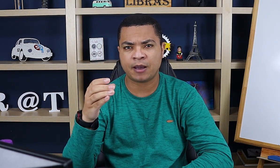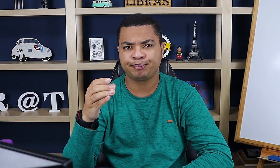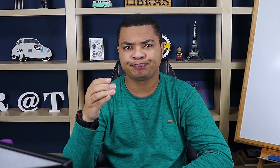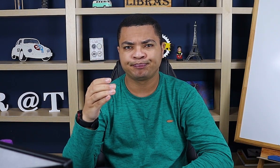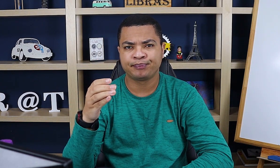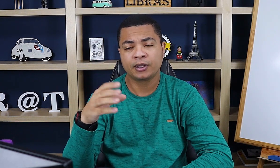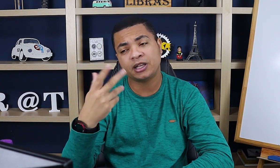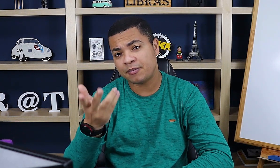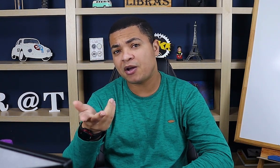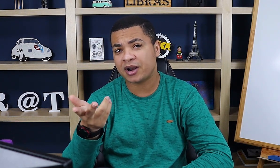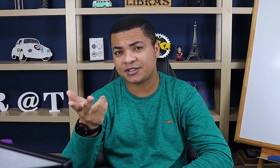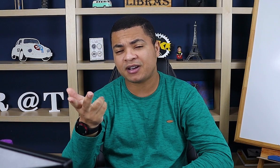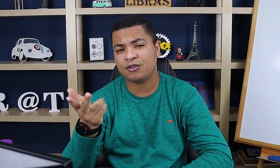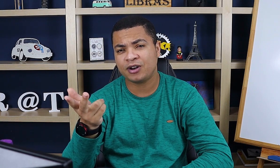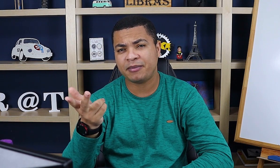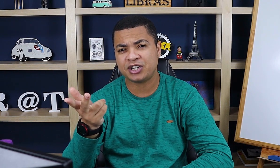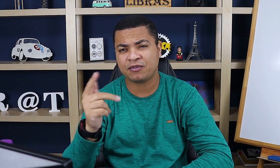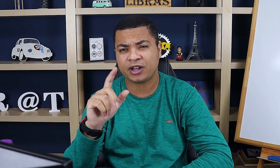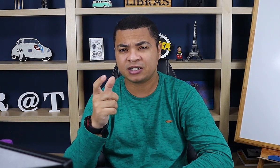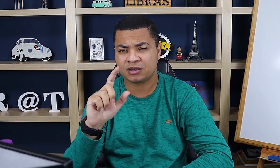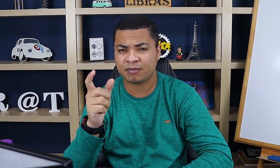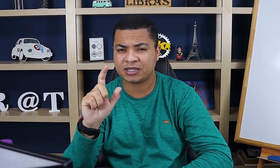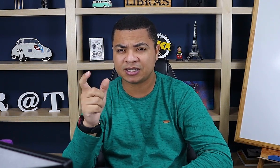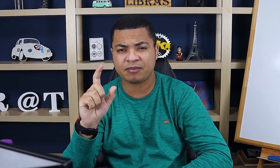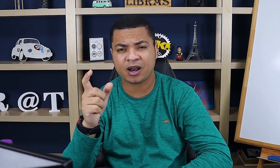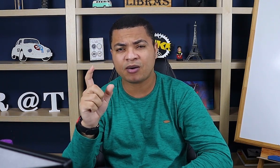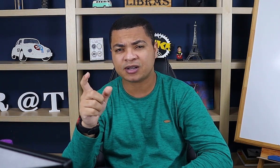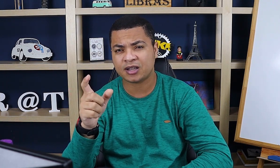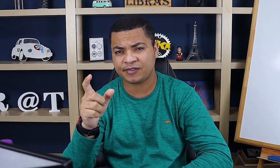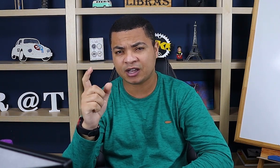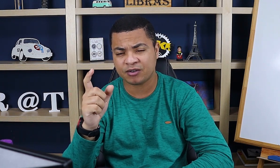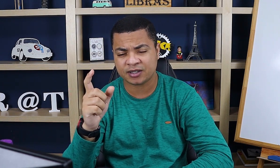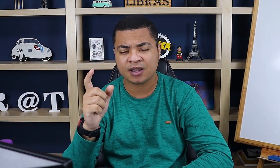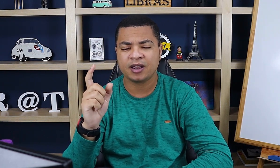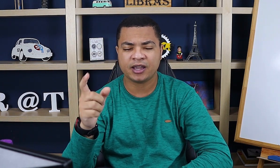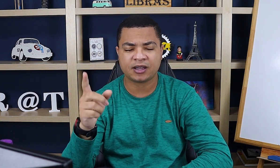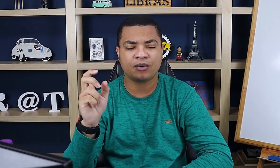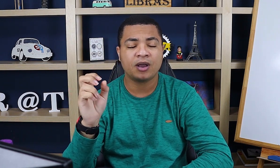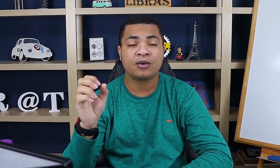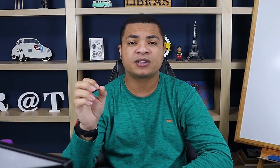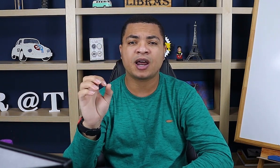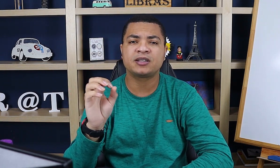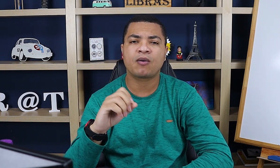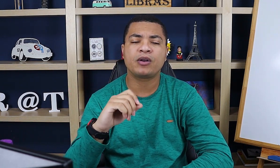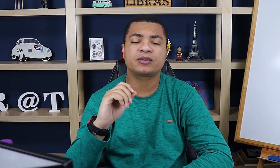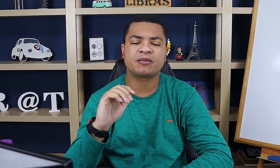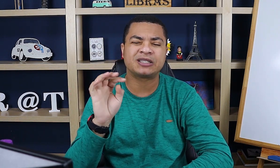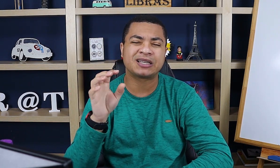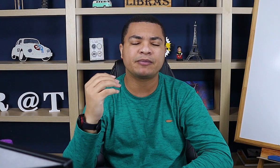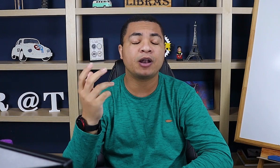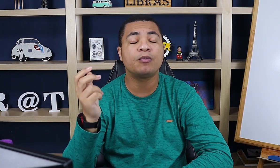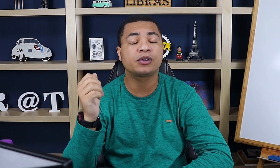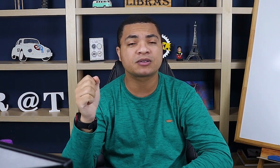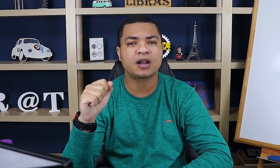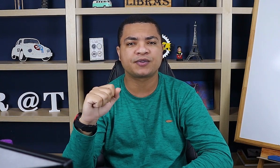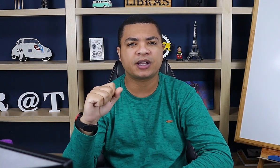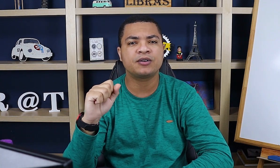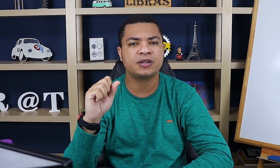tá? Que também é um classificador. Lembra que a falou que eles também se assemelham aos classificadores? Então, os sinais icônicos também se assemelham muito aos classificadores,